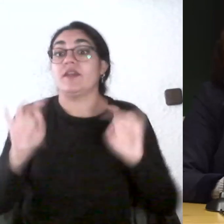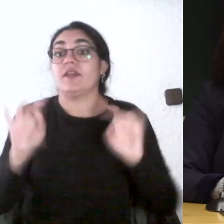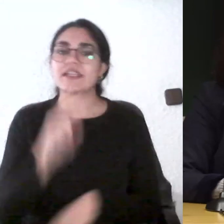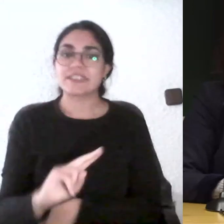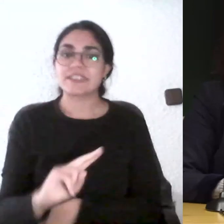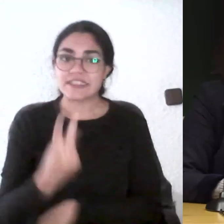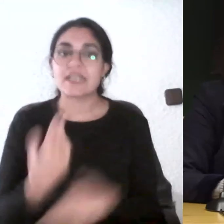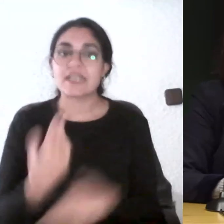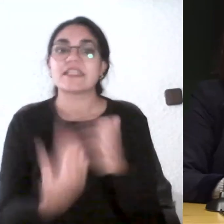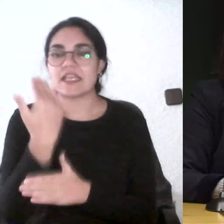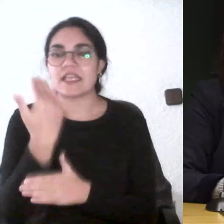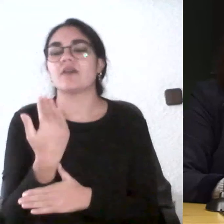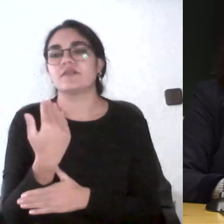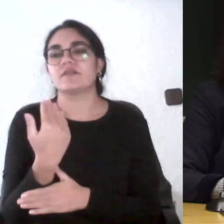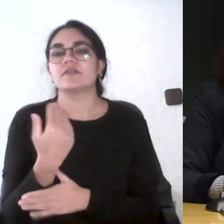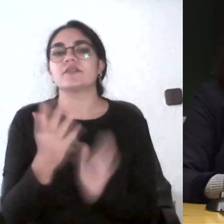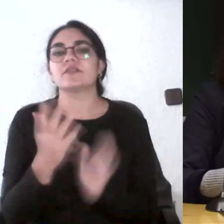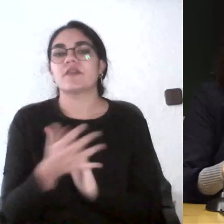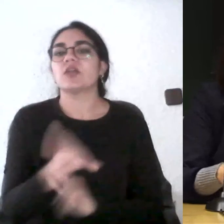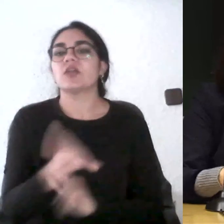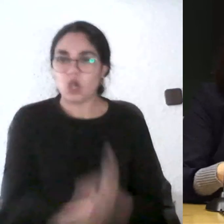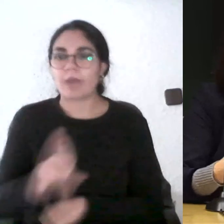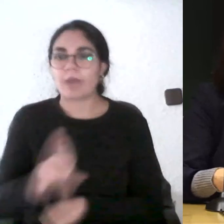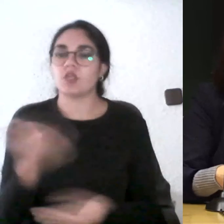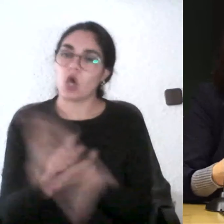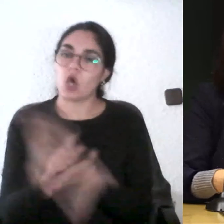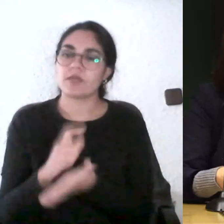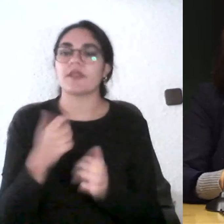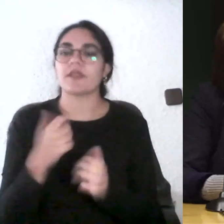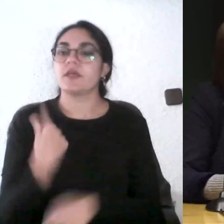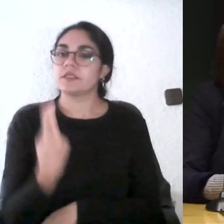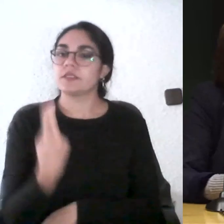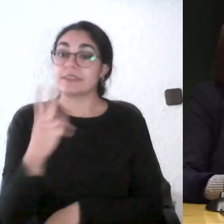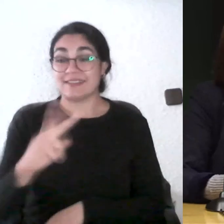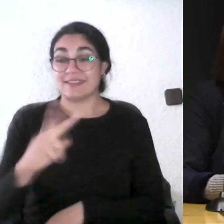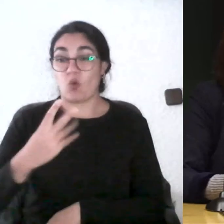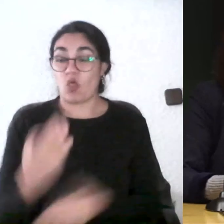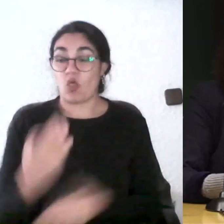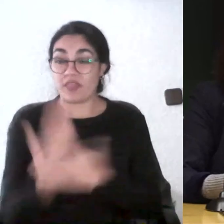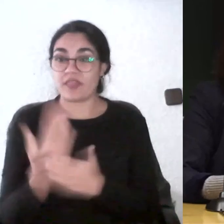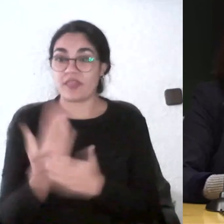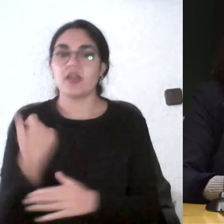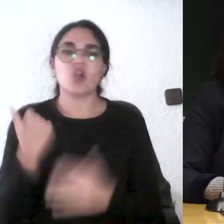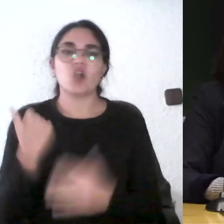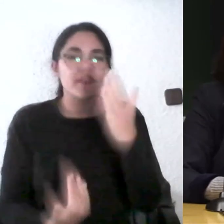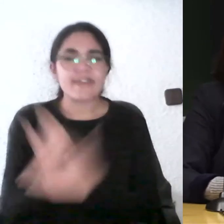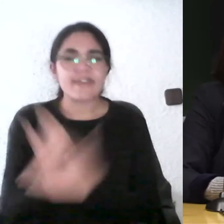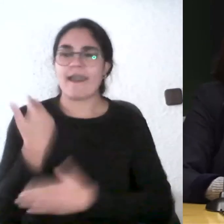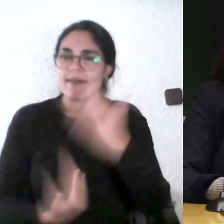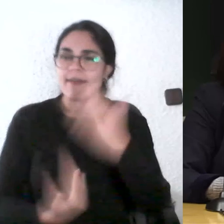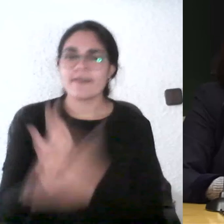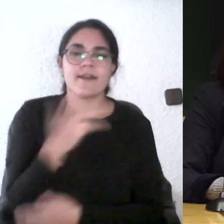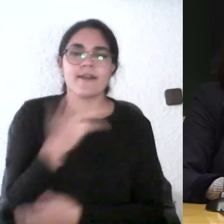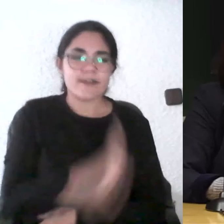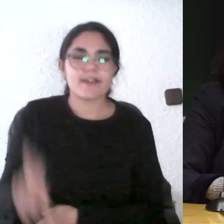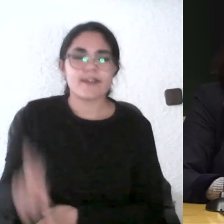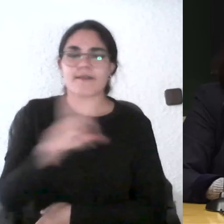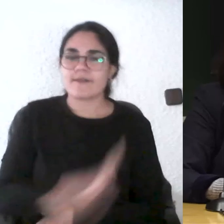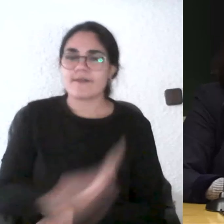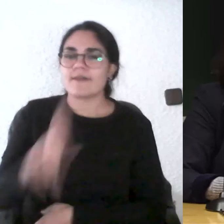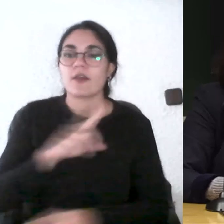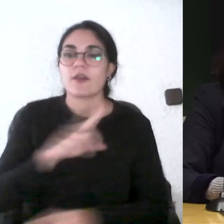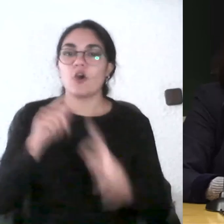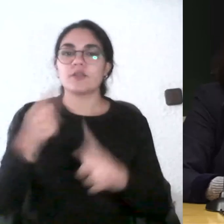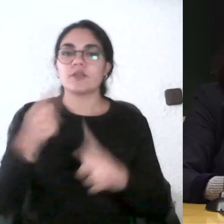brevemente en este caso todo lo que es el primer día y así lo voy uniendo día a día hasta que se les quede para que interioricen todo lo que tengo que comentar con los